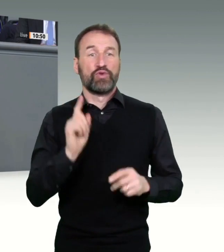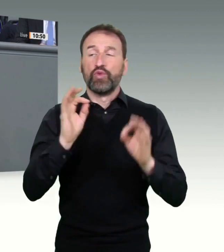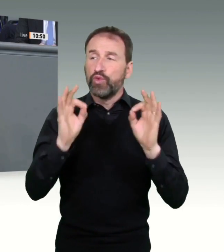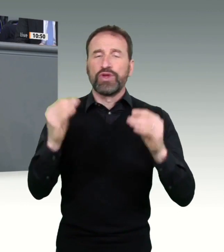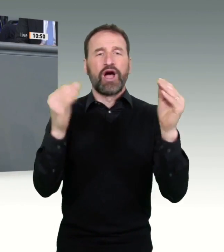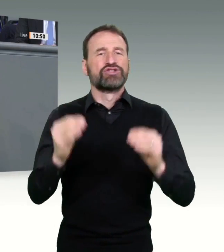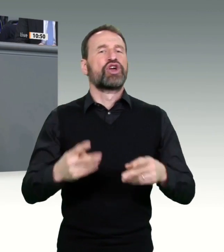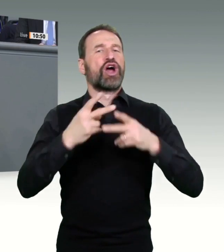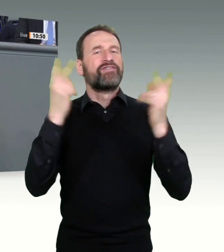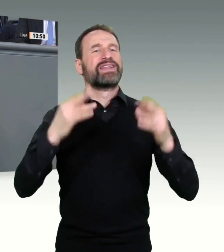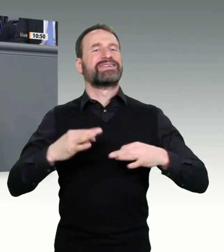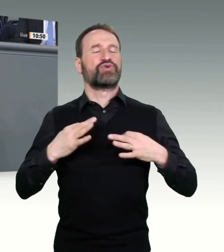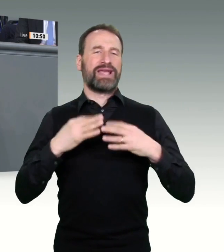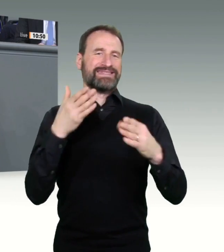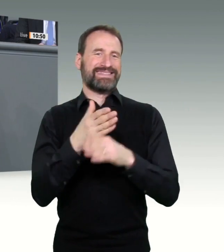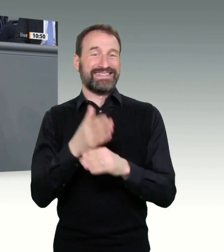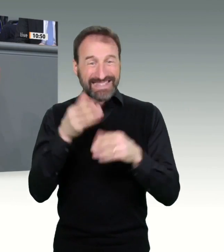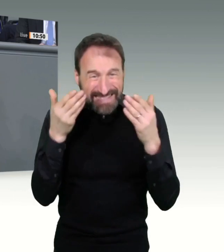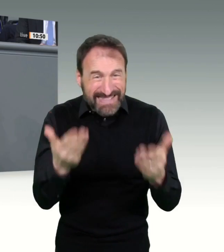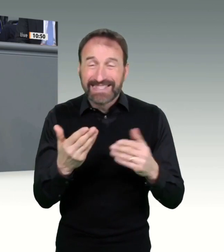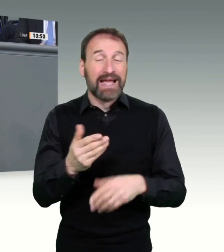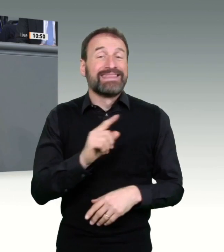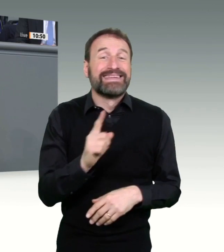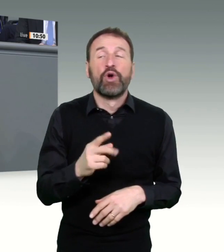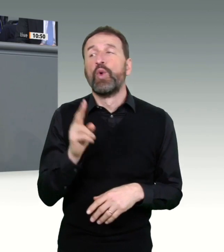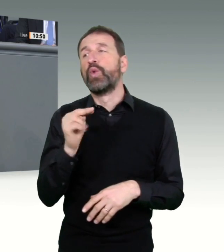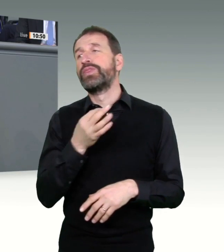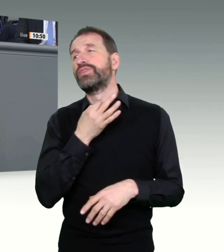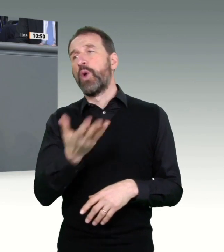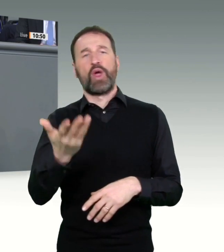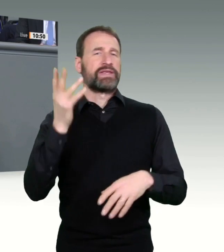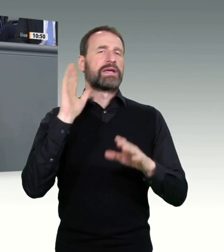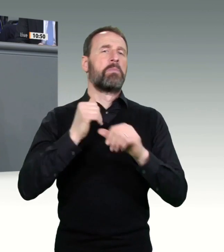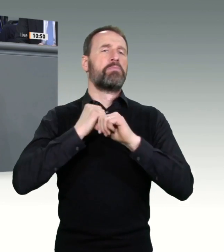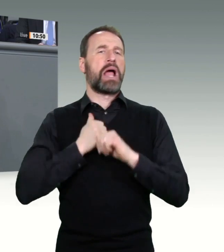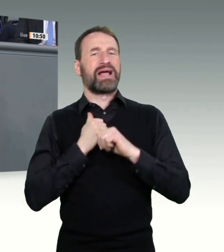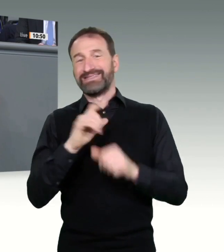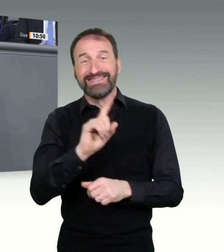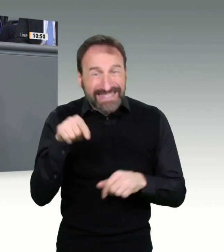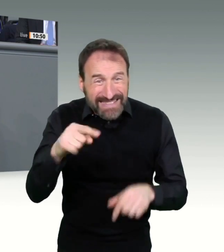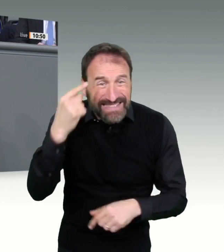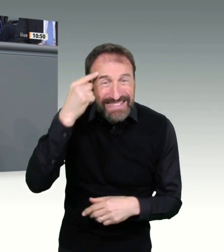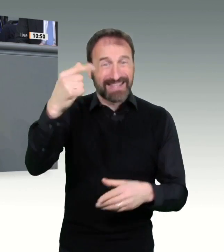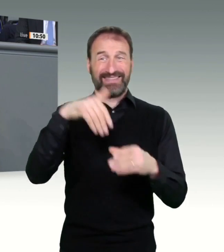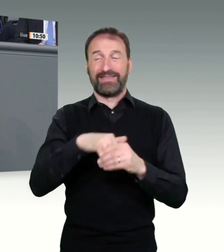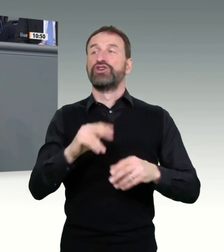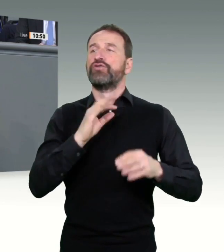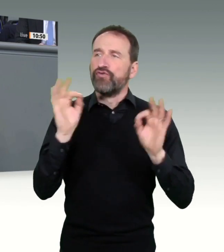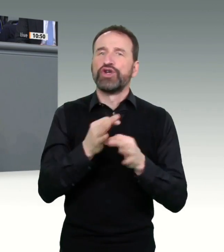handeln und die notwendigen Schritte gehen. Leider war Digitalisierung bisher oft eine Kürzungspolitik durch